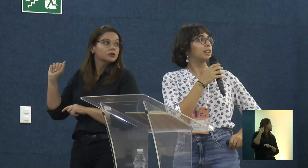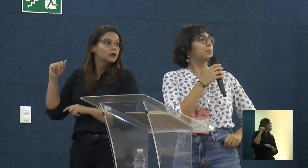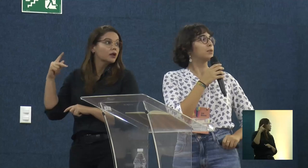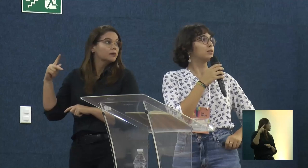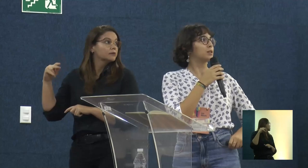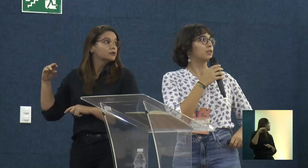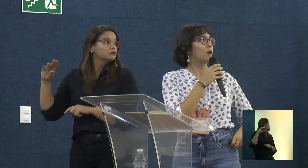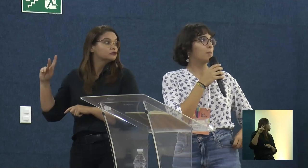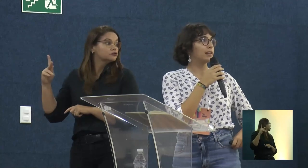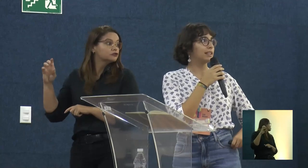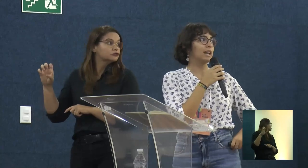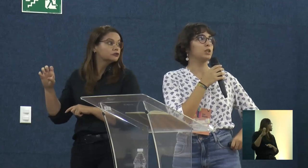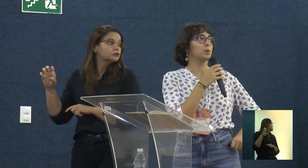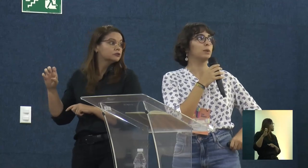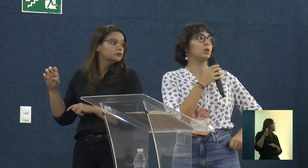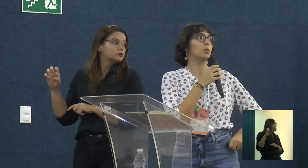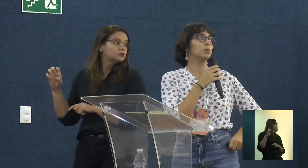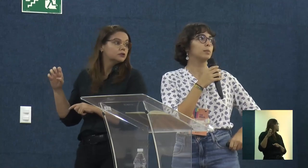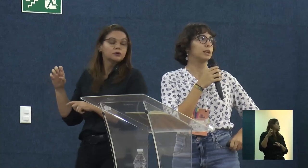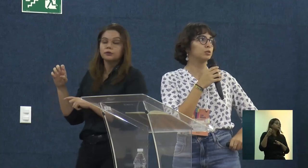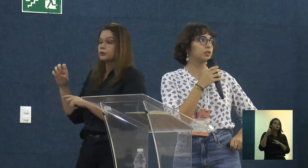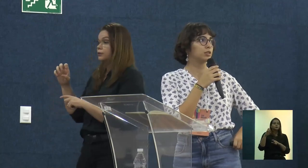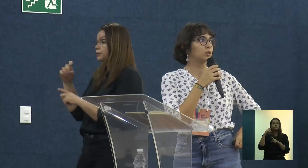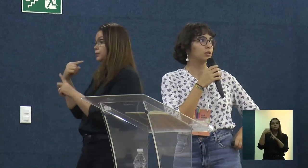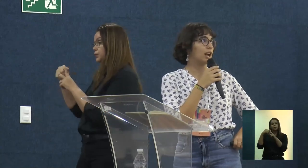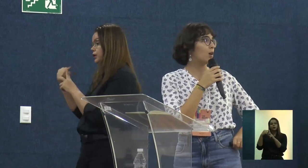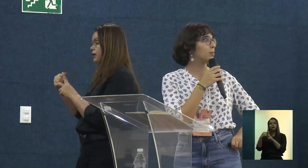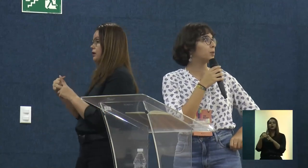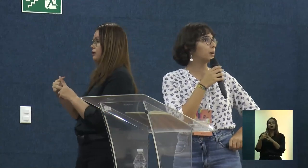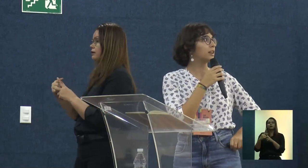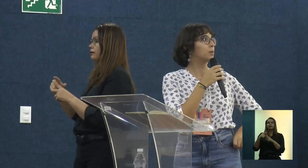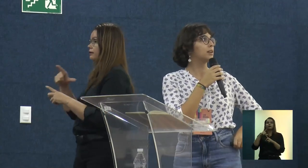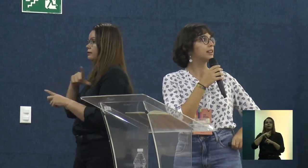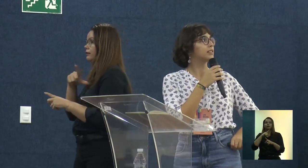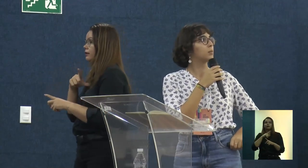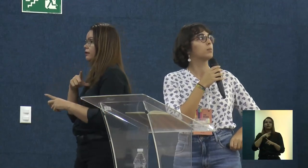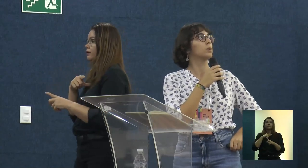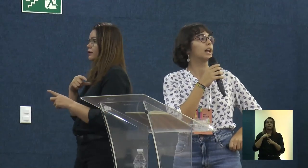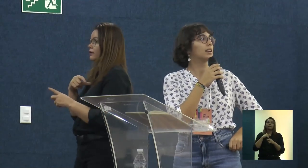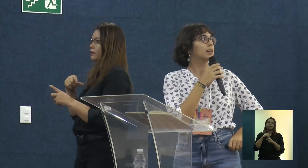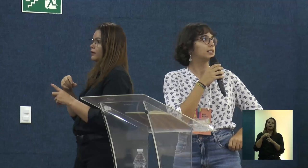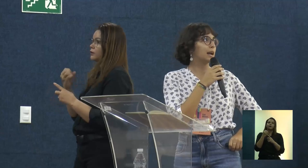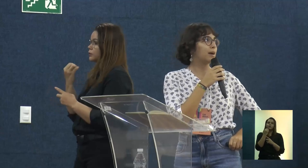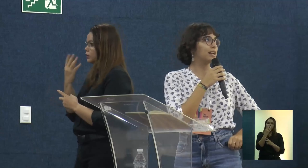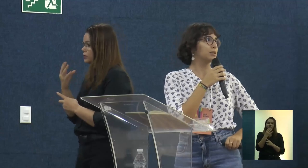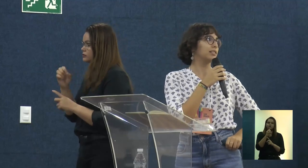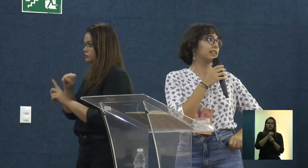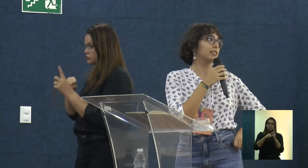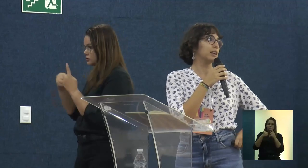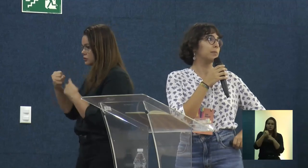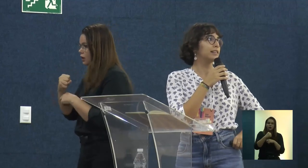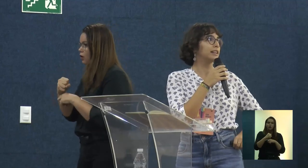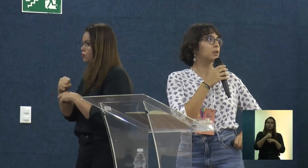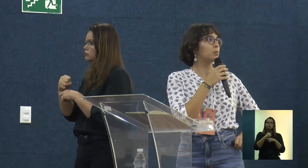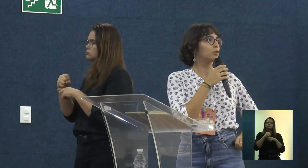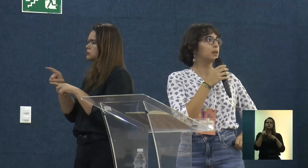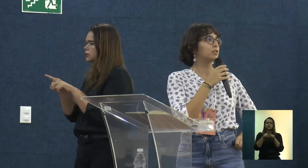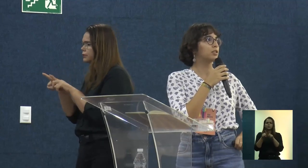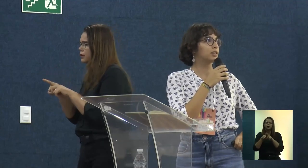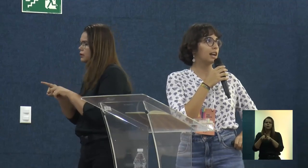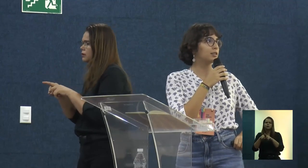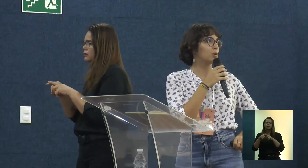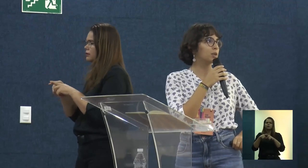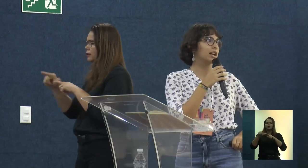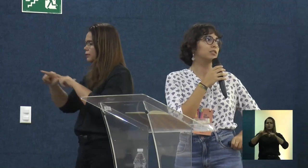Acreditamos que é possível transformar a cidade para o bem comum e para a justiça social por meio da mobilização popular, trabalhando assim, em parceria com